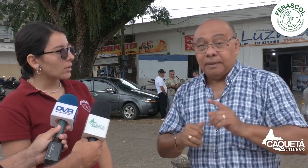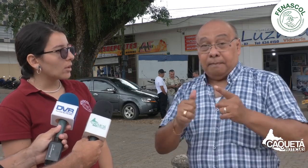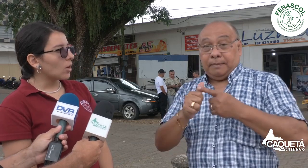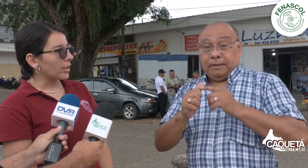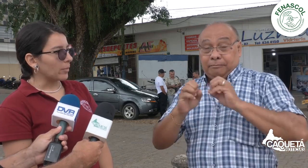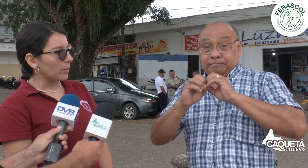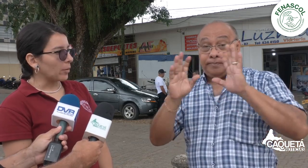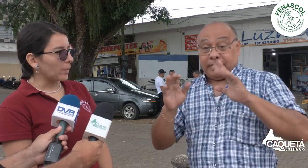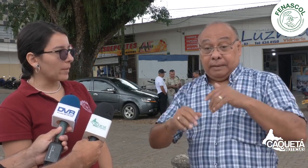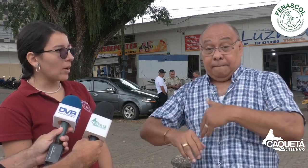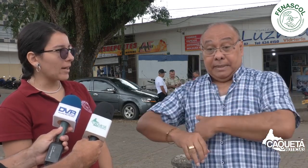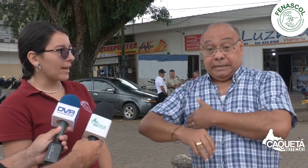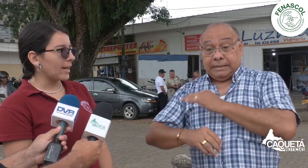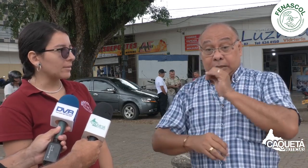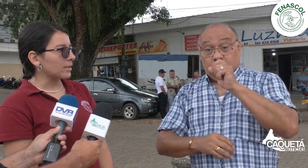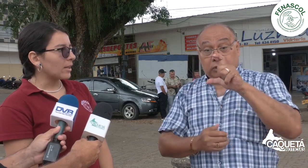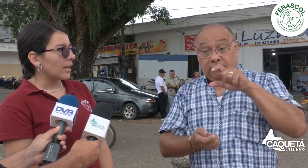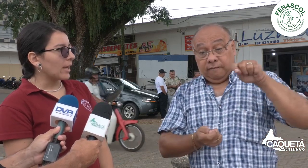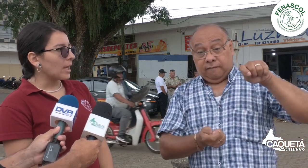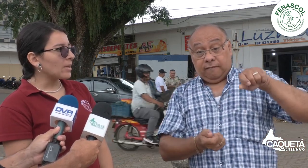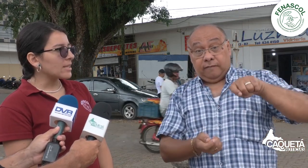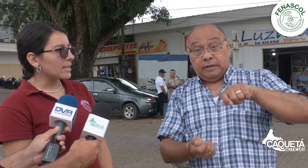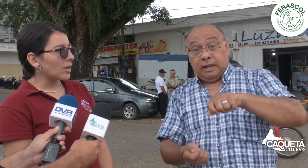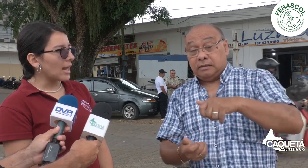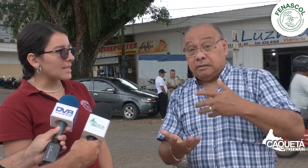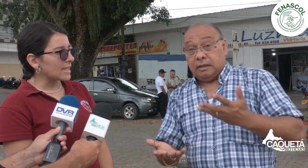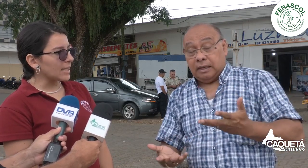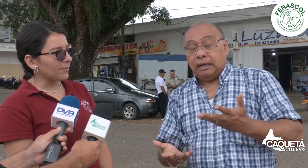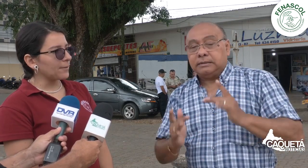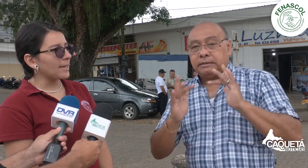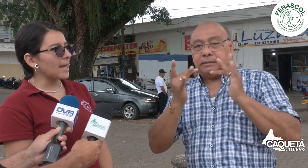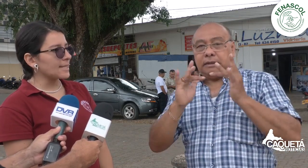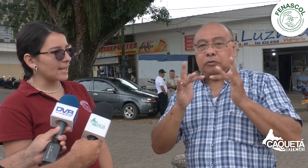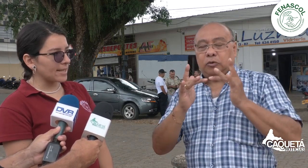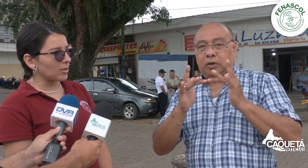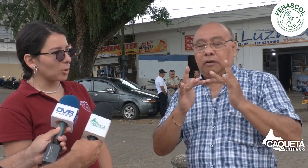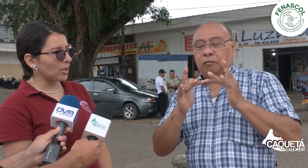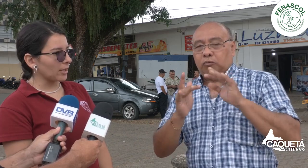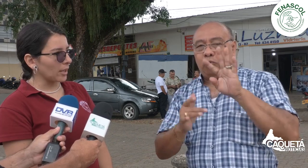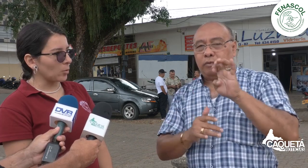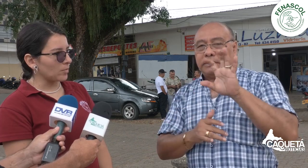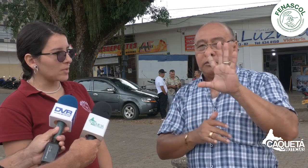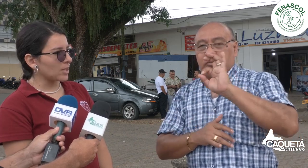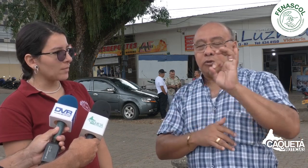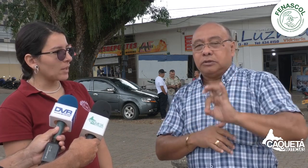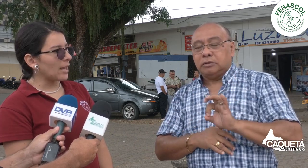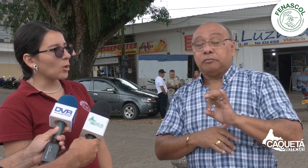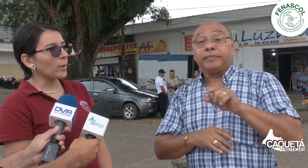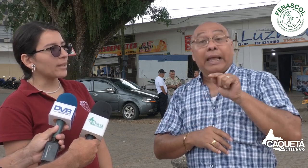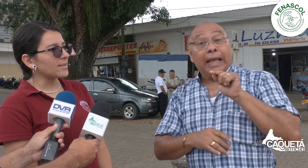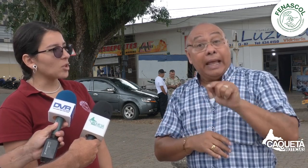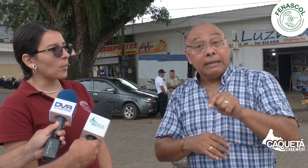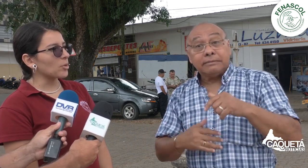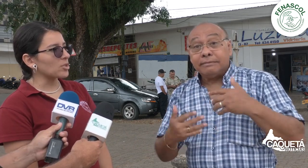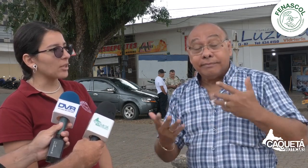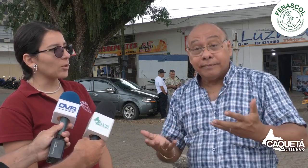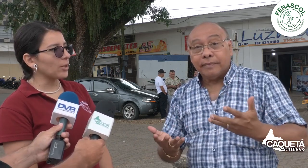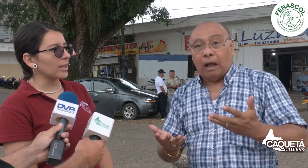Ok, bueno, primero aclarar. El Ministerio de las TIC financia el centro de relevo, ¿sí? El 95% de